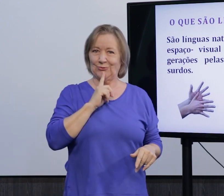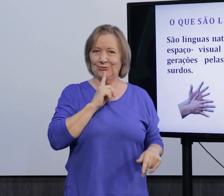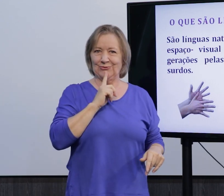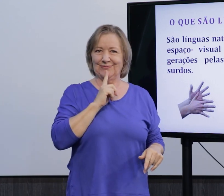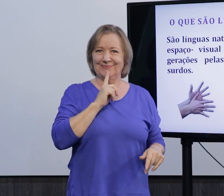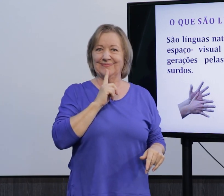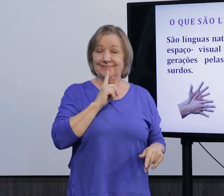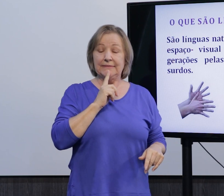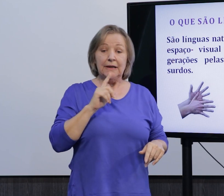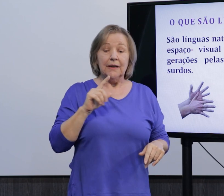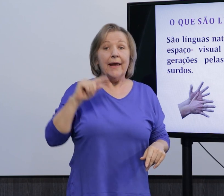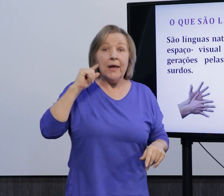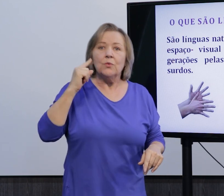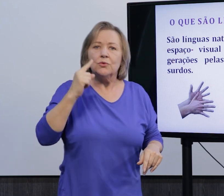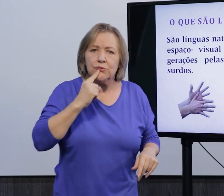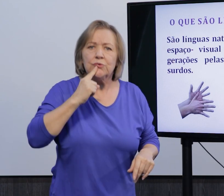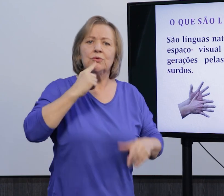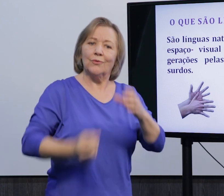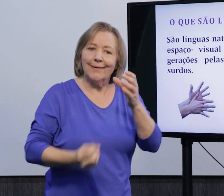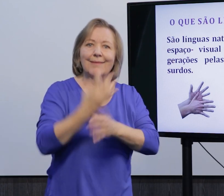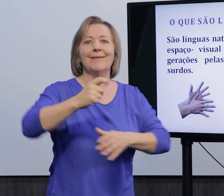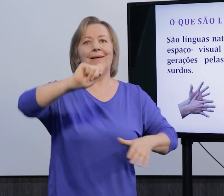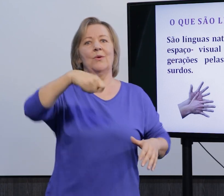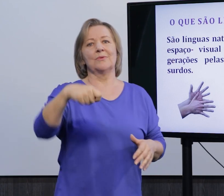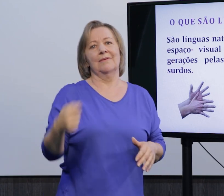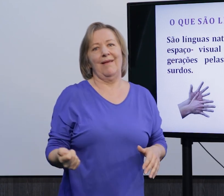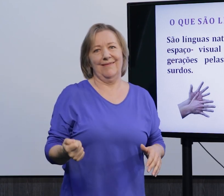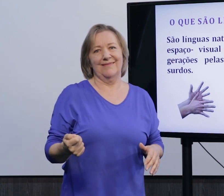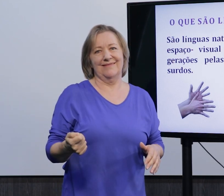comunidades surdas. O surdo que cria os sinais.